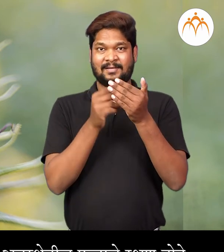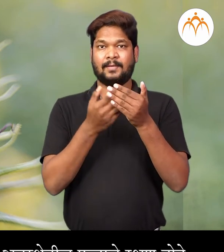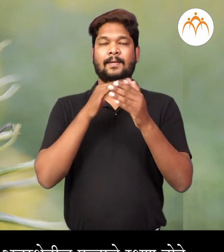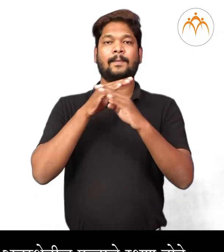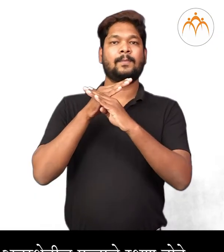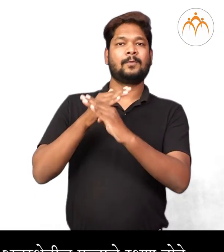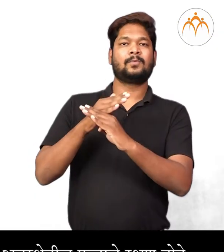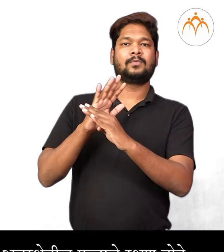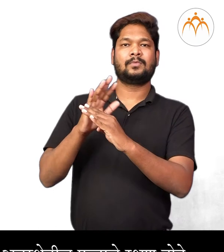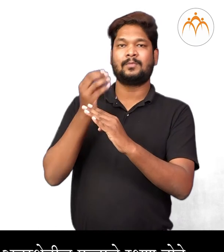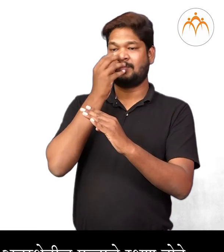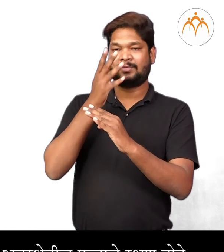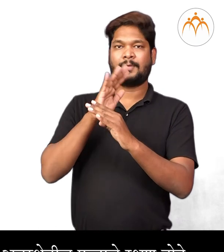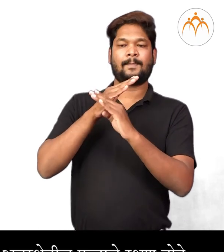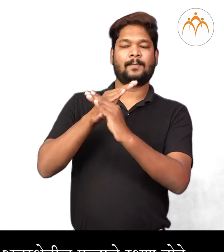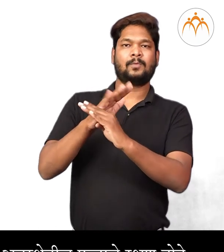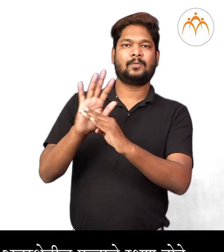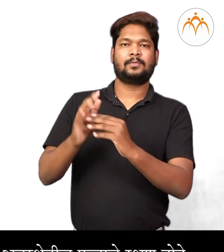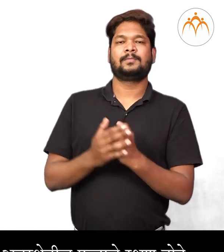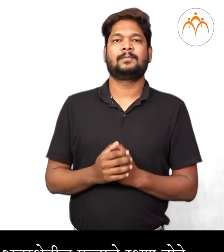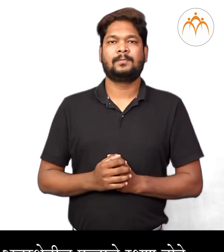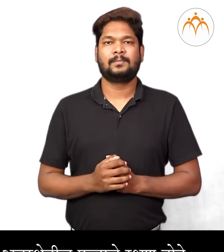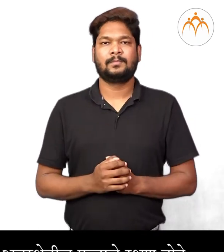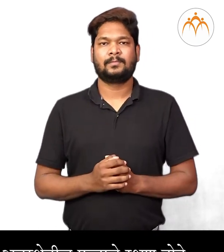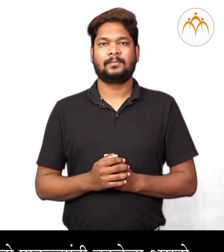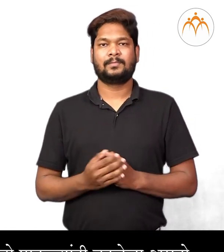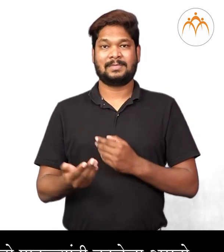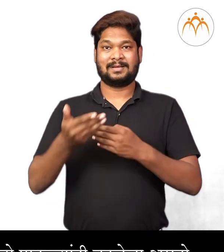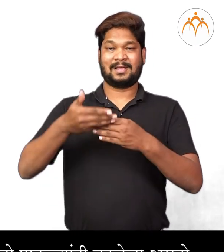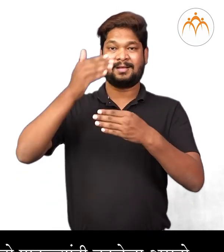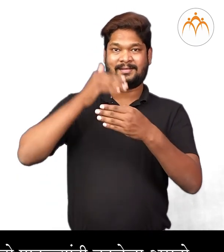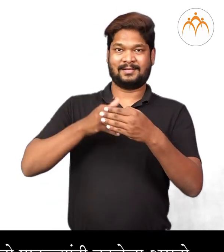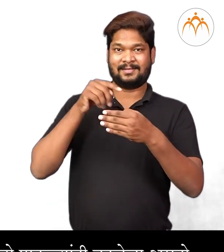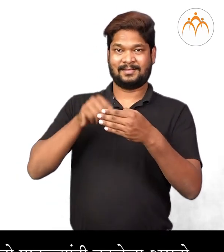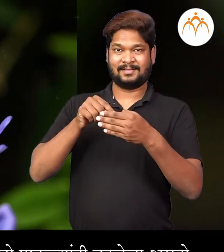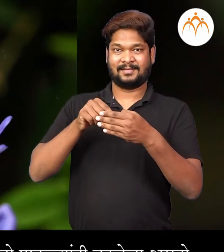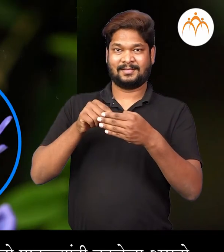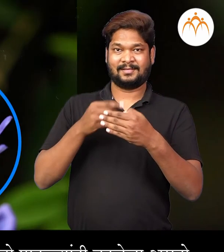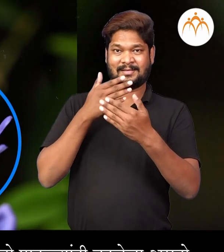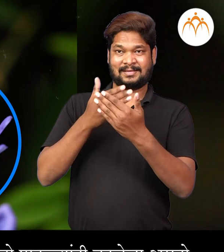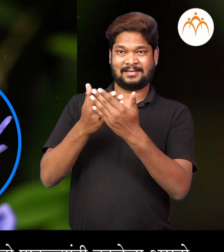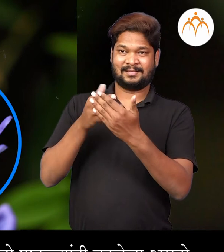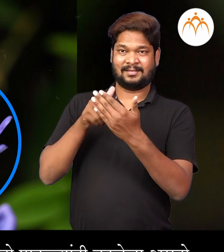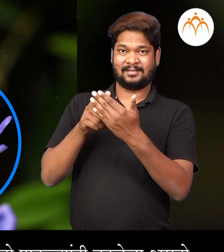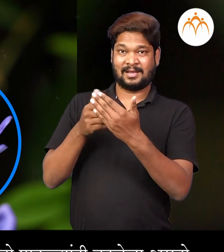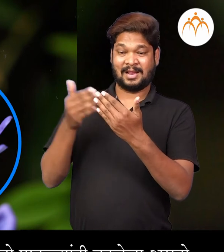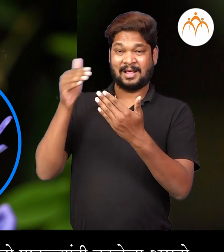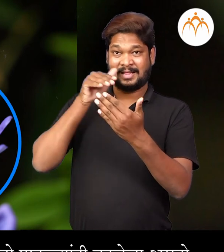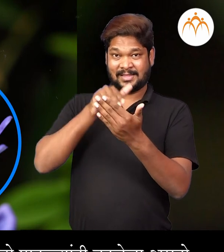कली अवस्थितील फुलाची रक्षण होते निदलपुञ चा आद दलपुञ अस्तो